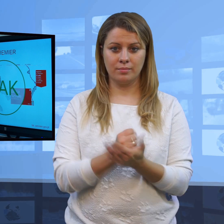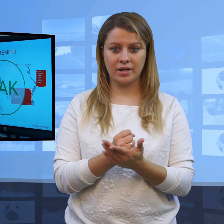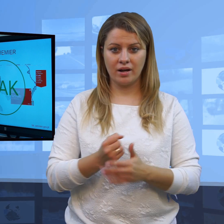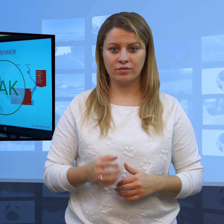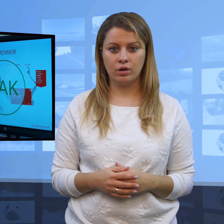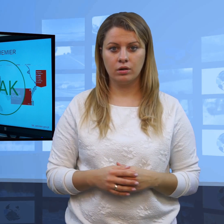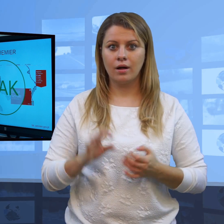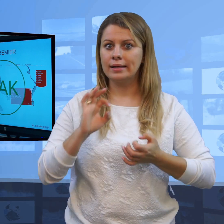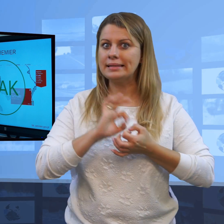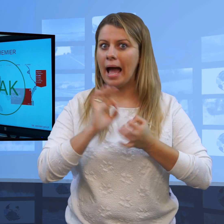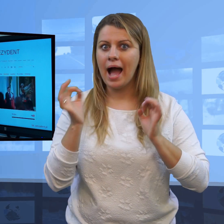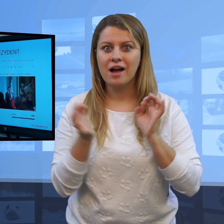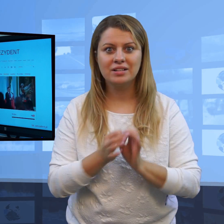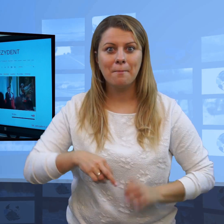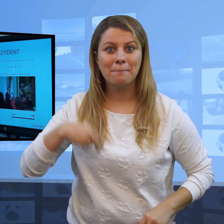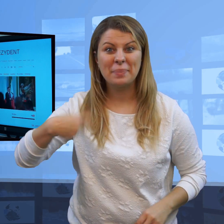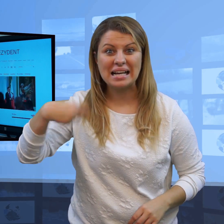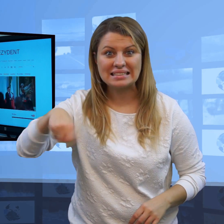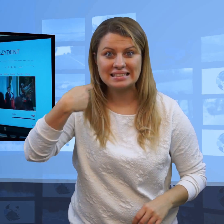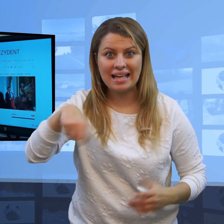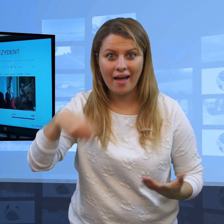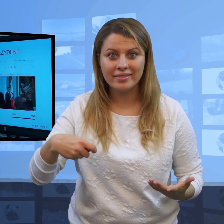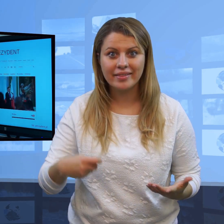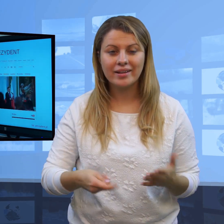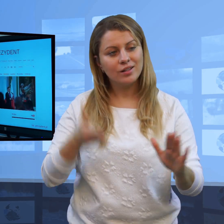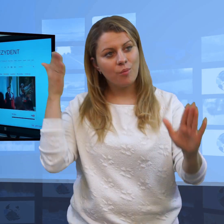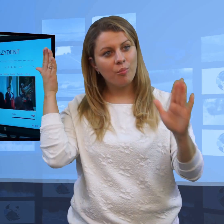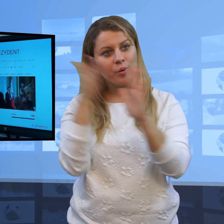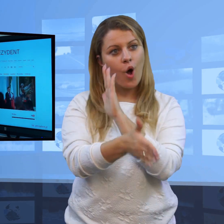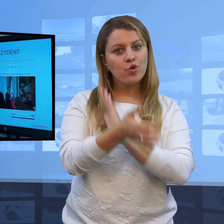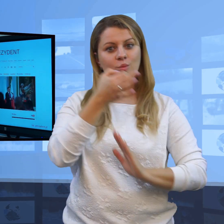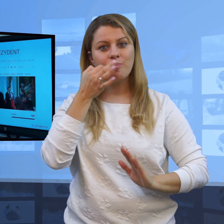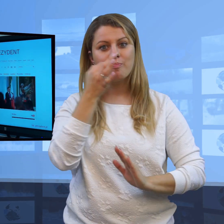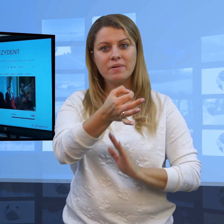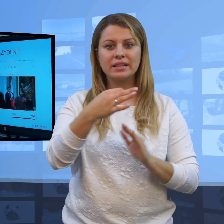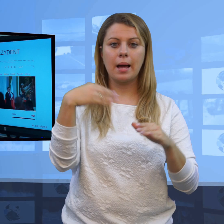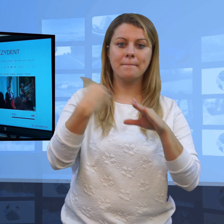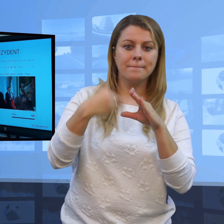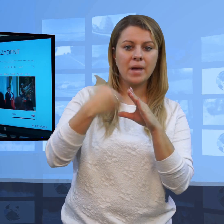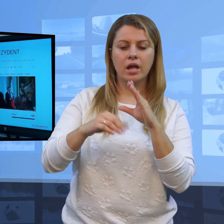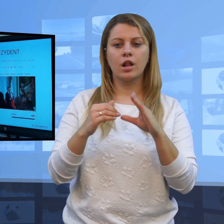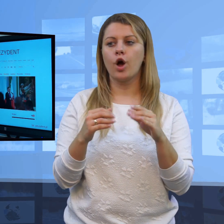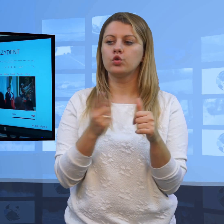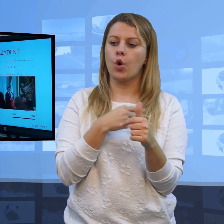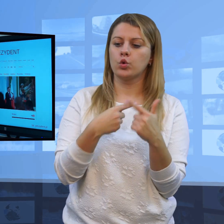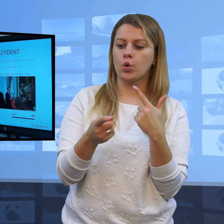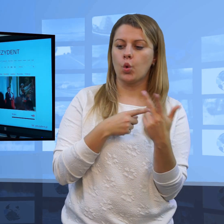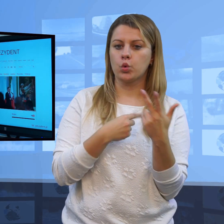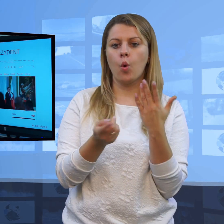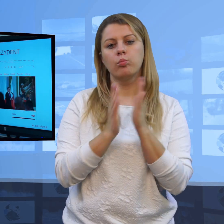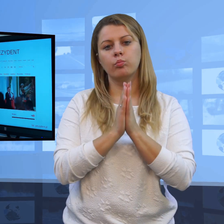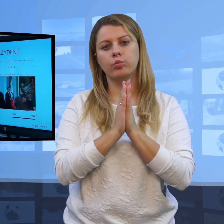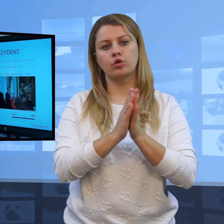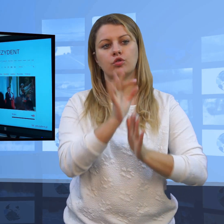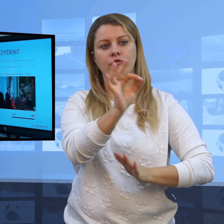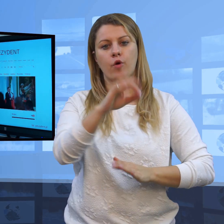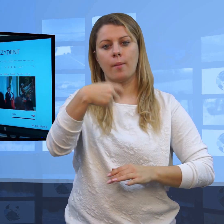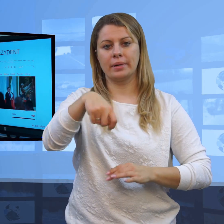dziennikarz ma do tego prawo. Nawet do pana prezydenta, każdy dziennikarz może wysłać maila z pytaniem i